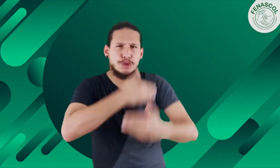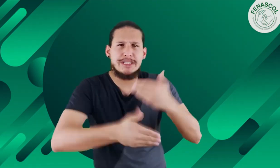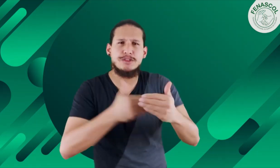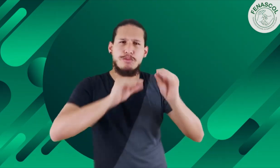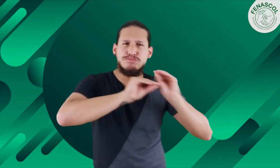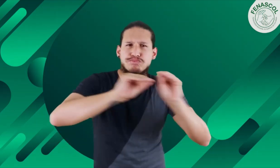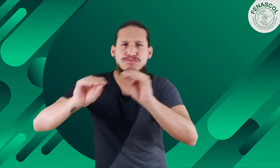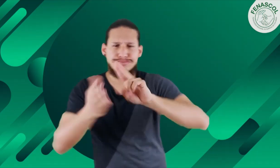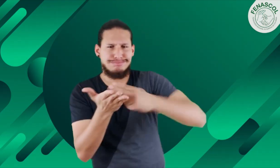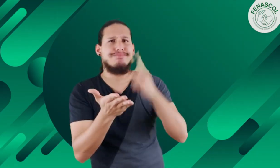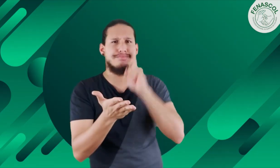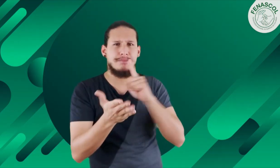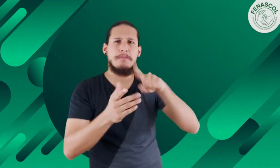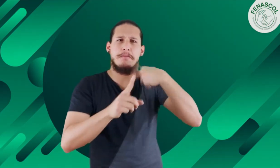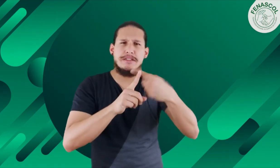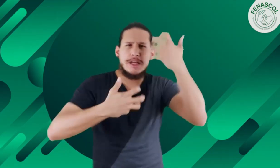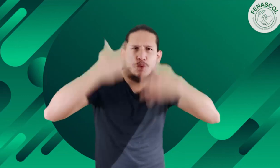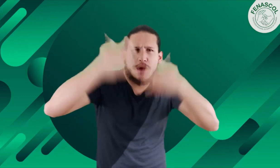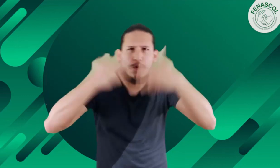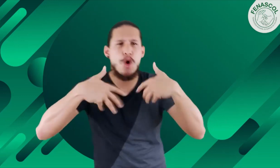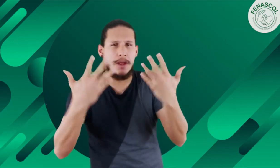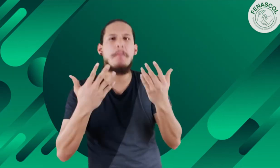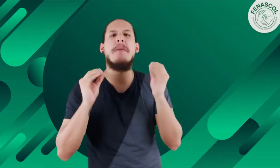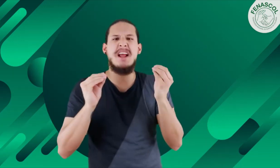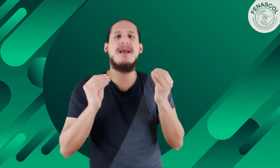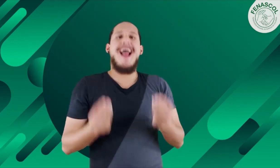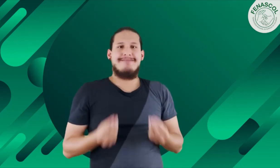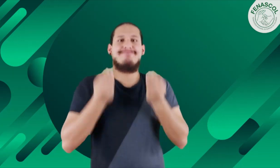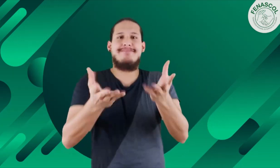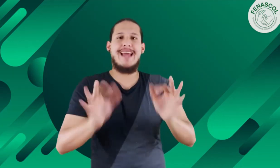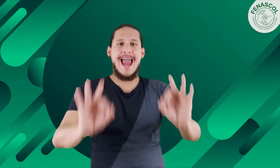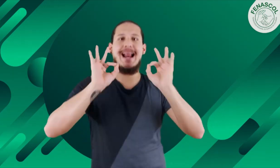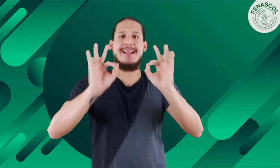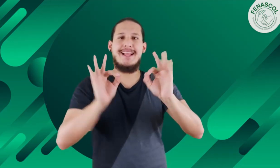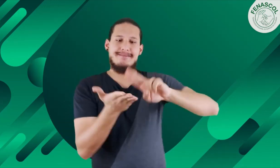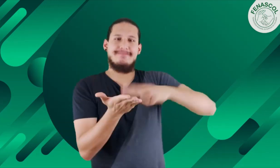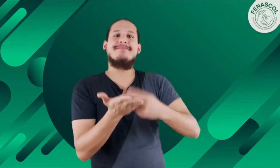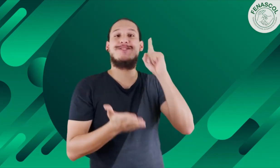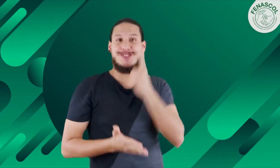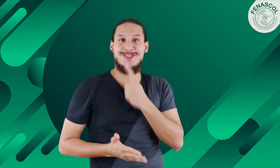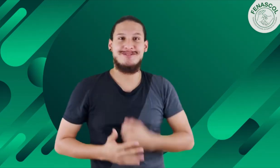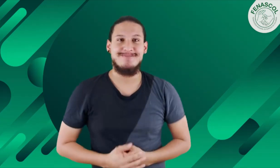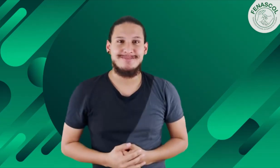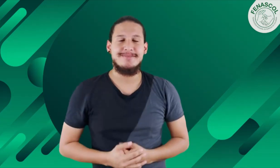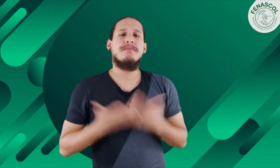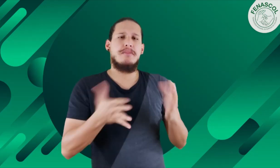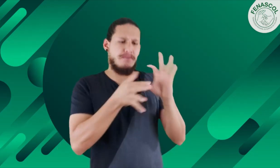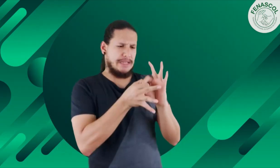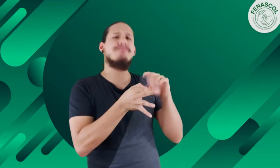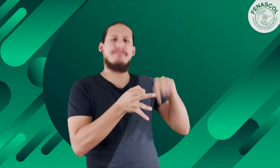preparar unos procesos de formación para intérpretes sordos y también procesos de evaluación que permitan precisamente brindar servicios de